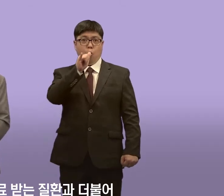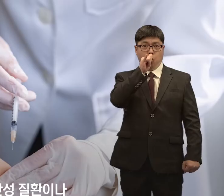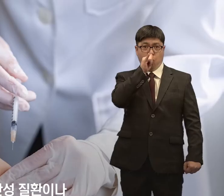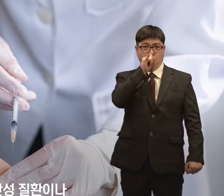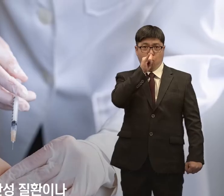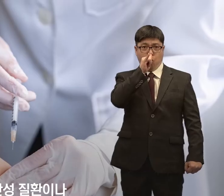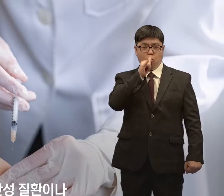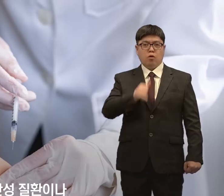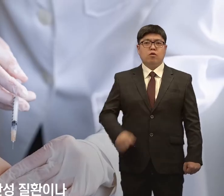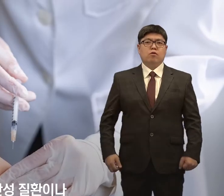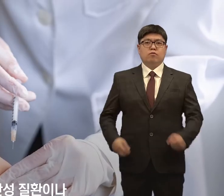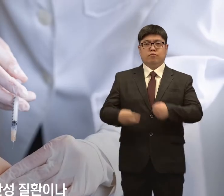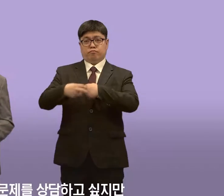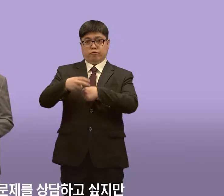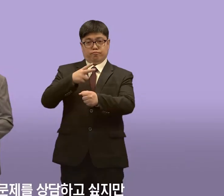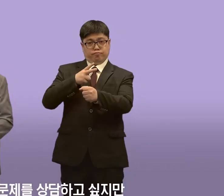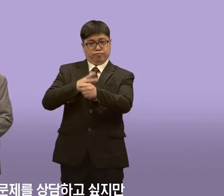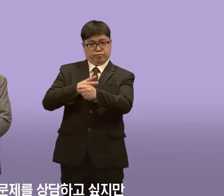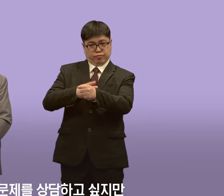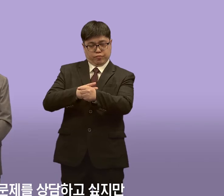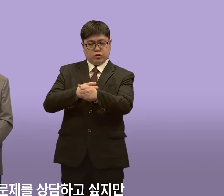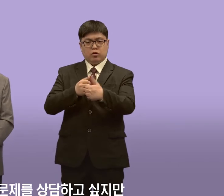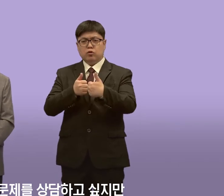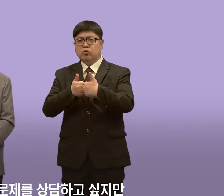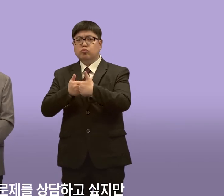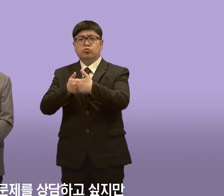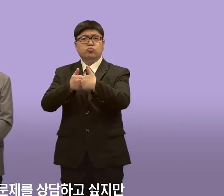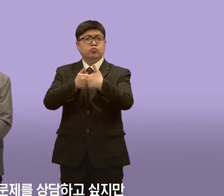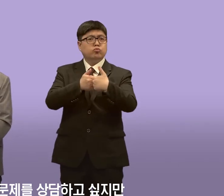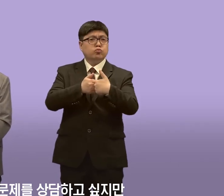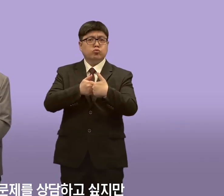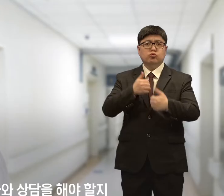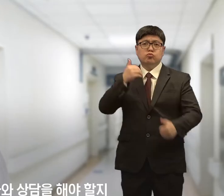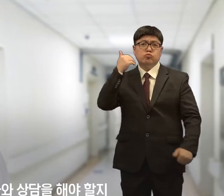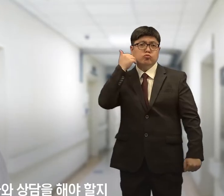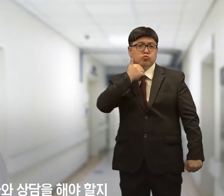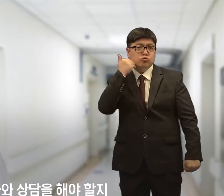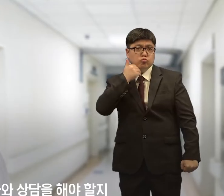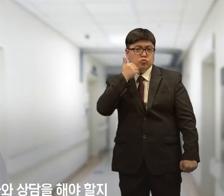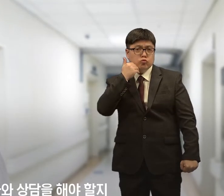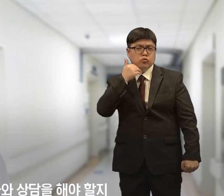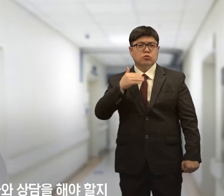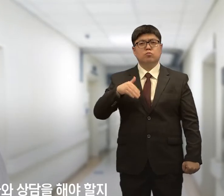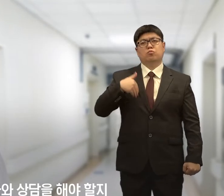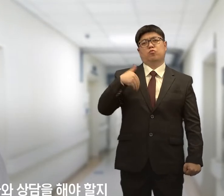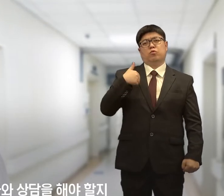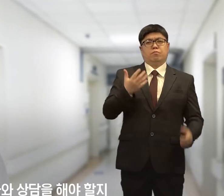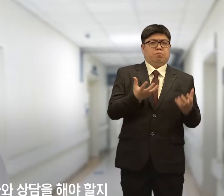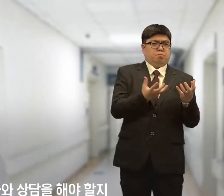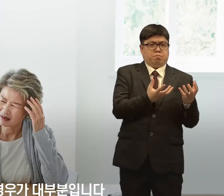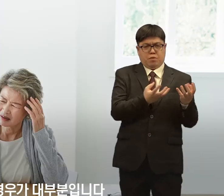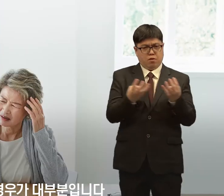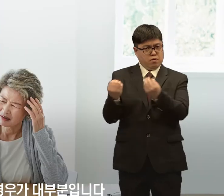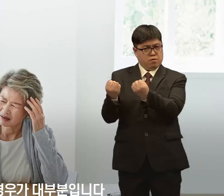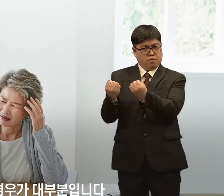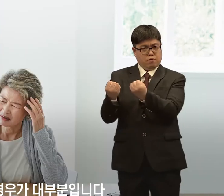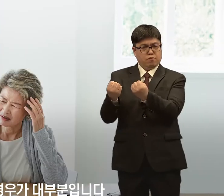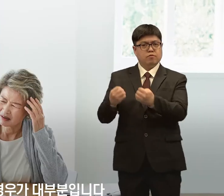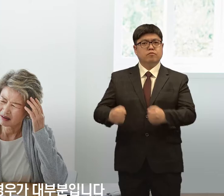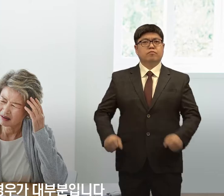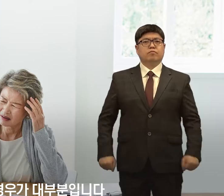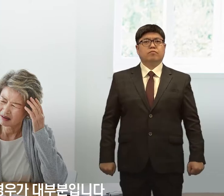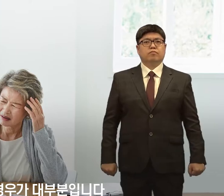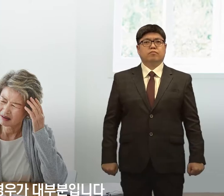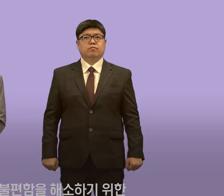더불어 만성질환이나 다양한 건강문제를 상담하고 싶지만 어떤 의사와 상담을 해야 할지 모르는